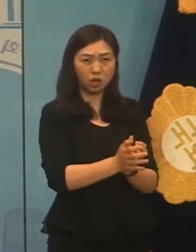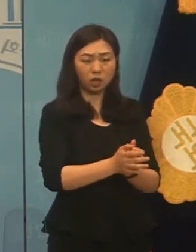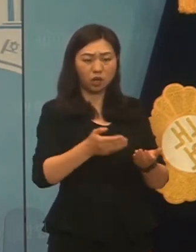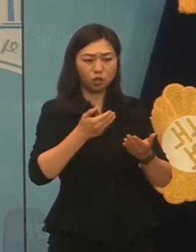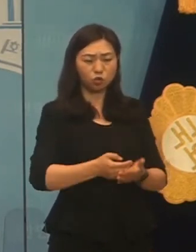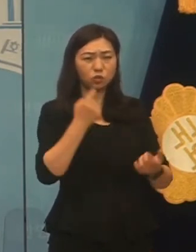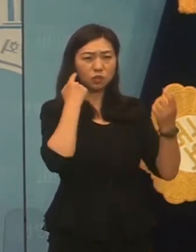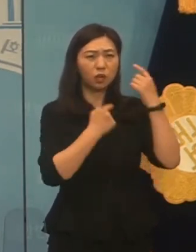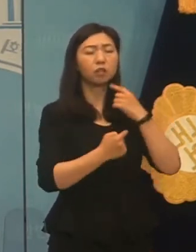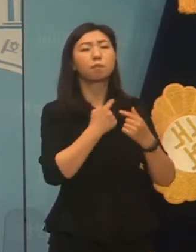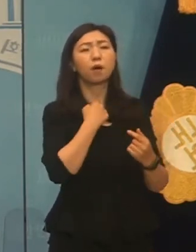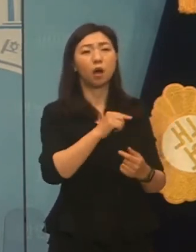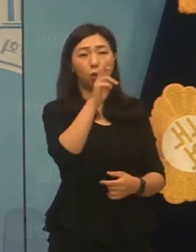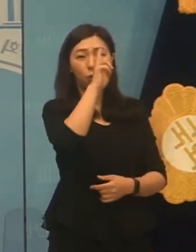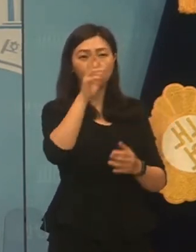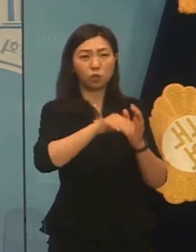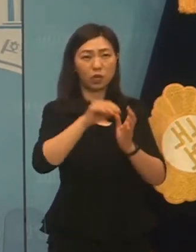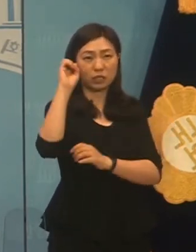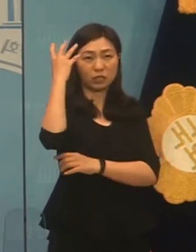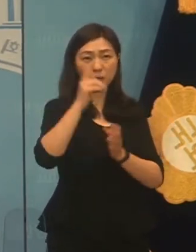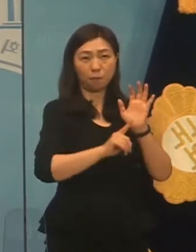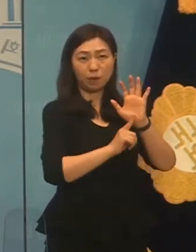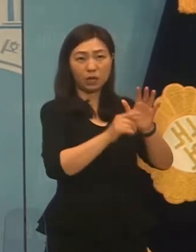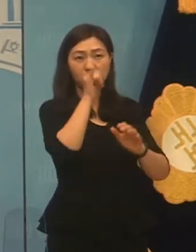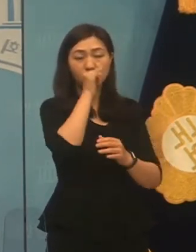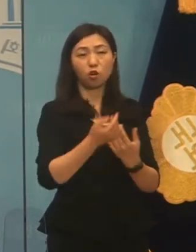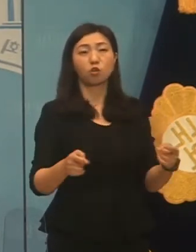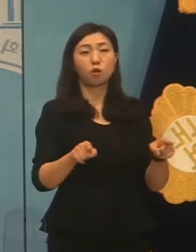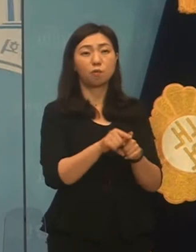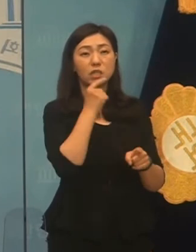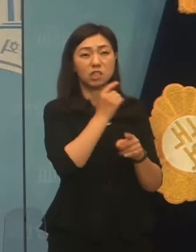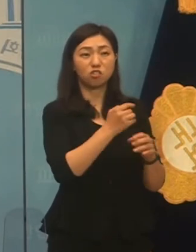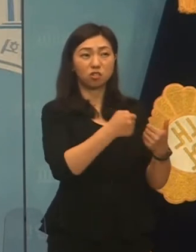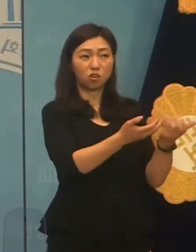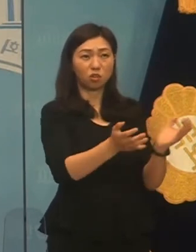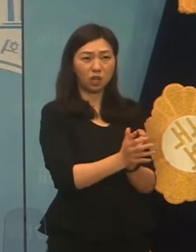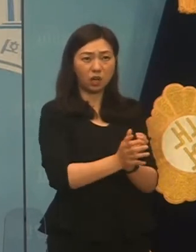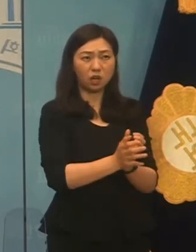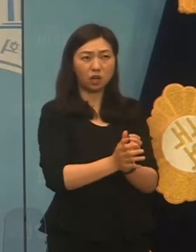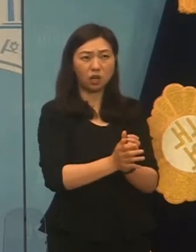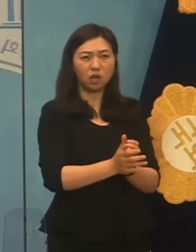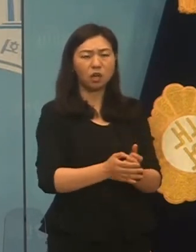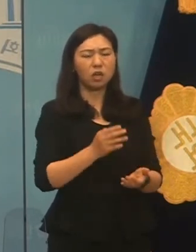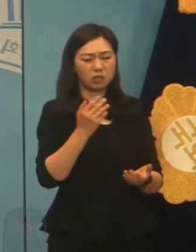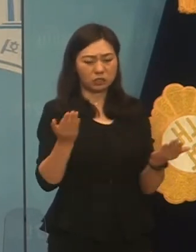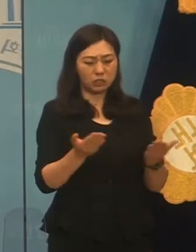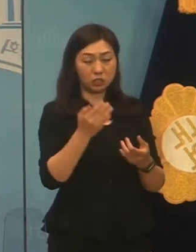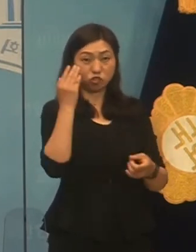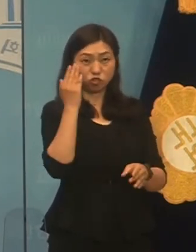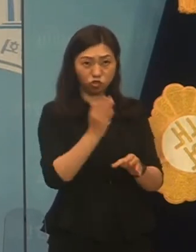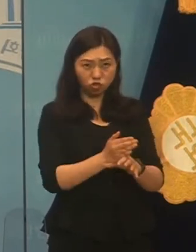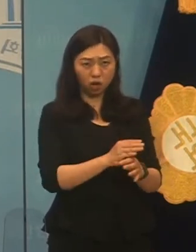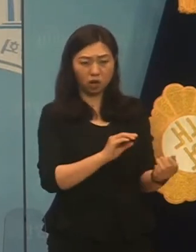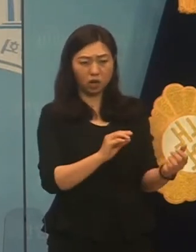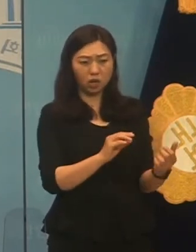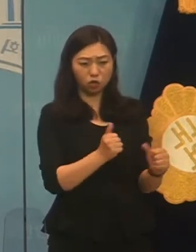기자회견이 예정되어 있습니다. 더불어민주당의 중재법 개정 의지를 적극 환영하는 바입니다.